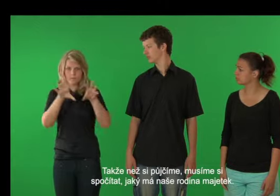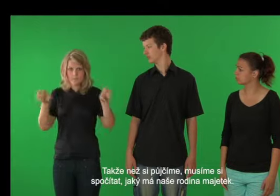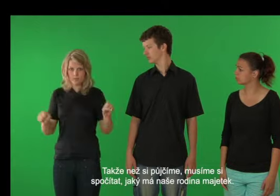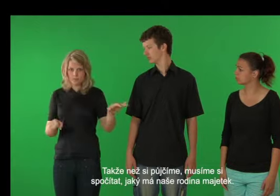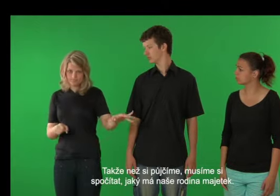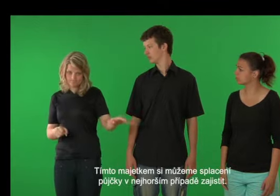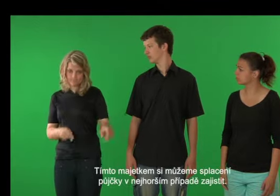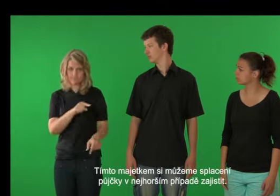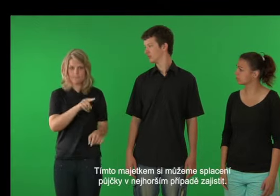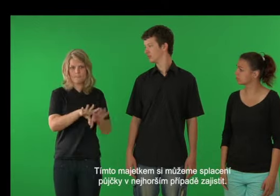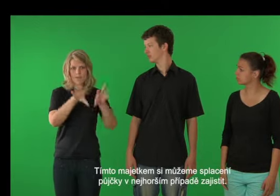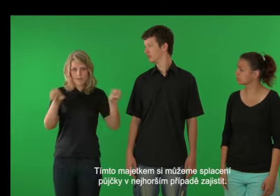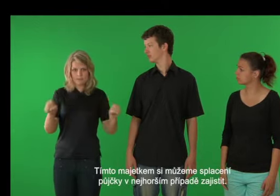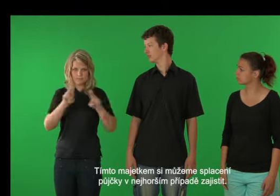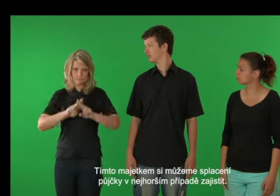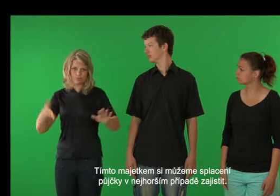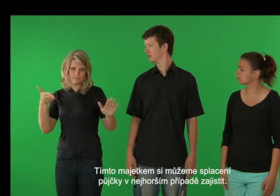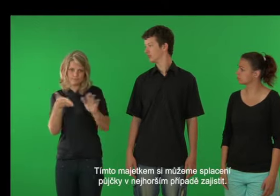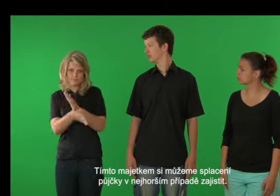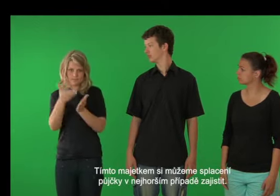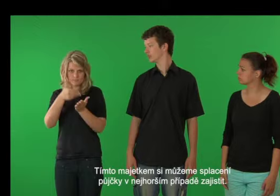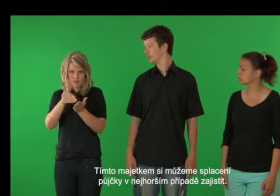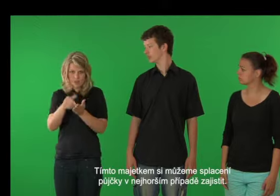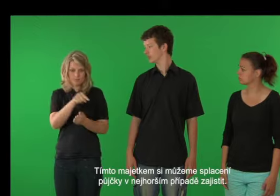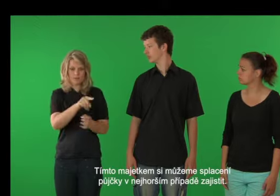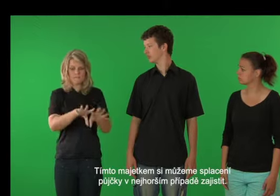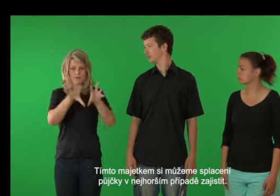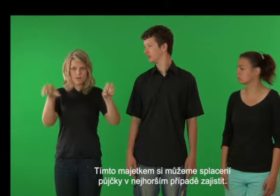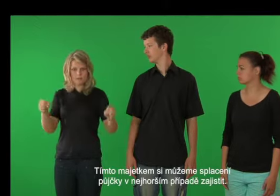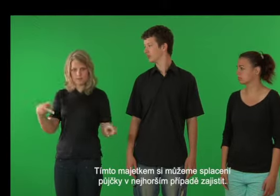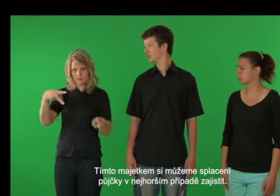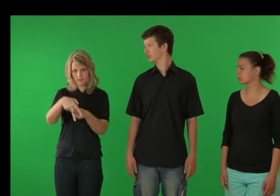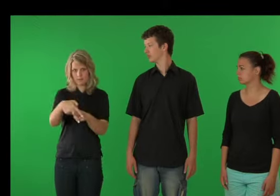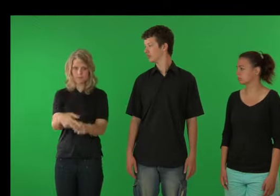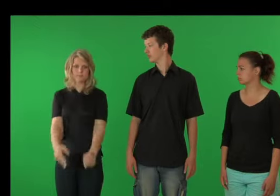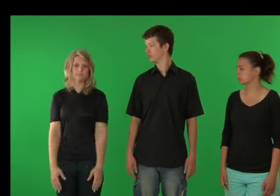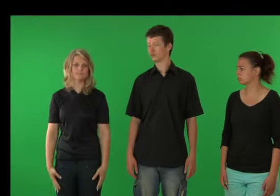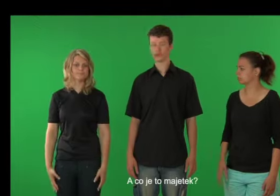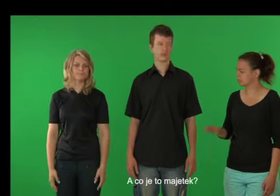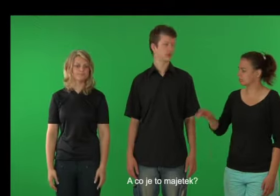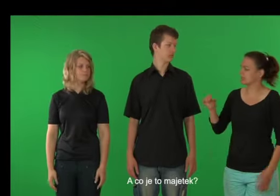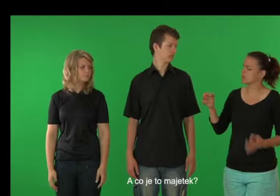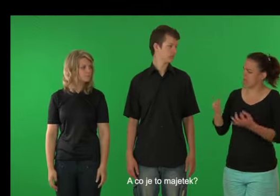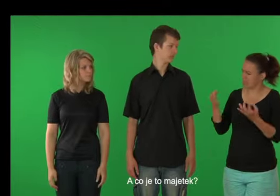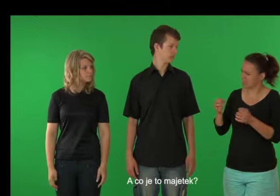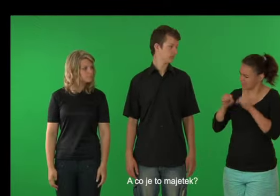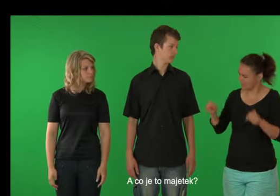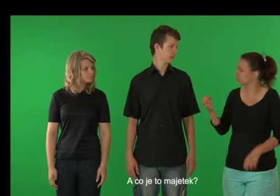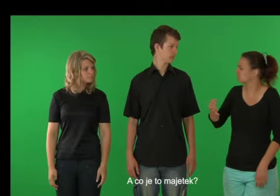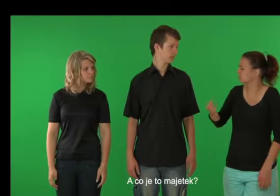jaký má naše rodina majetek. Tímto majetkem si můžeme splacení kůjčky v nejhorším případě zajistit. A co